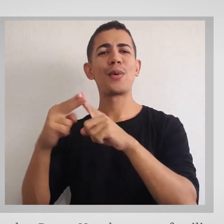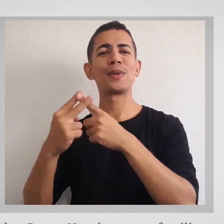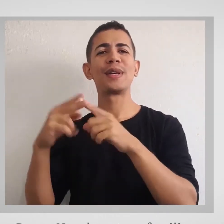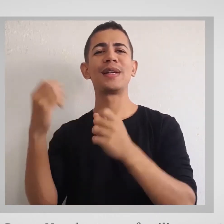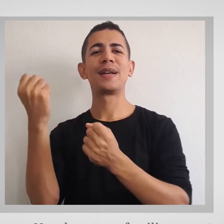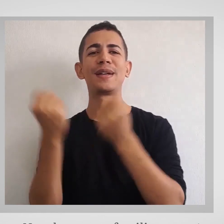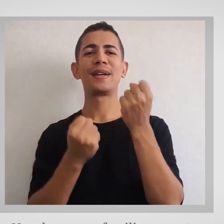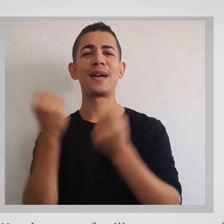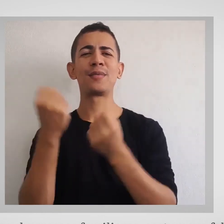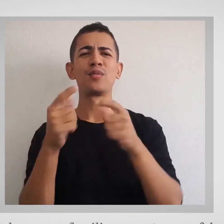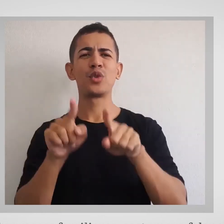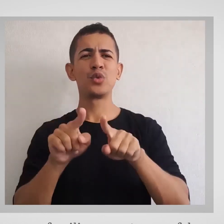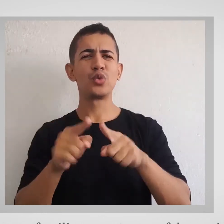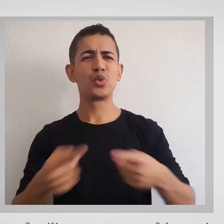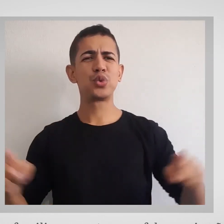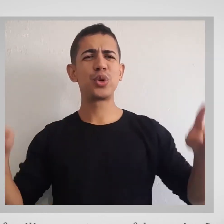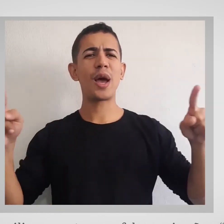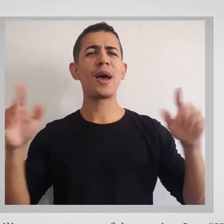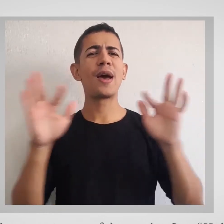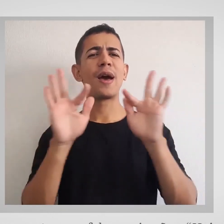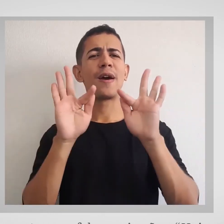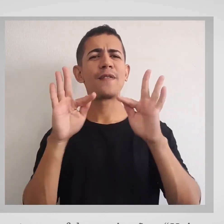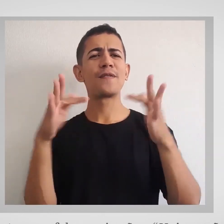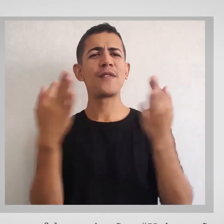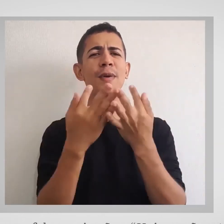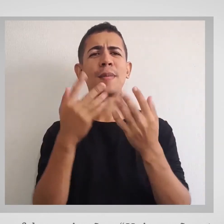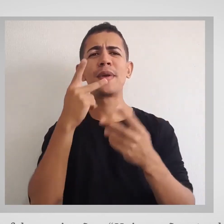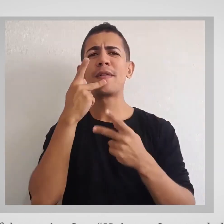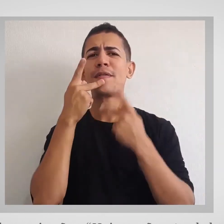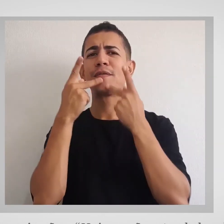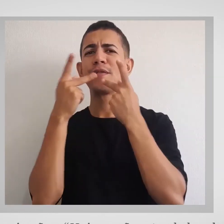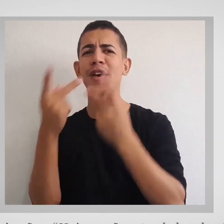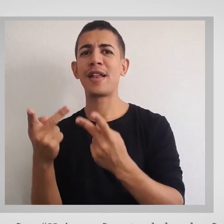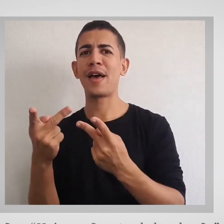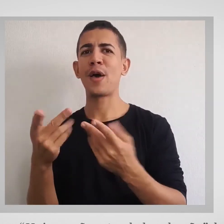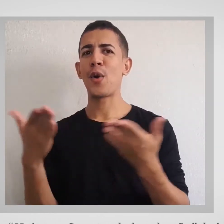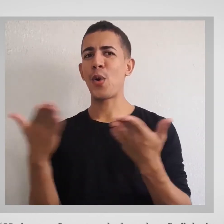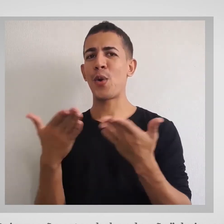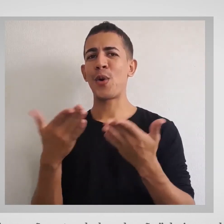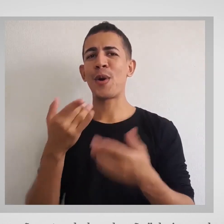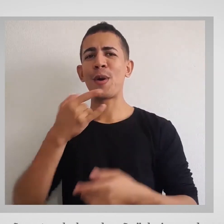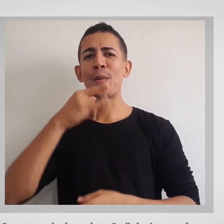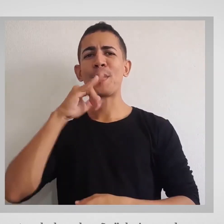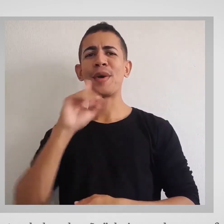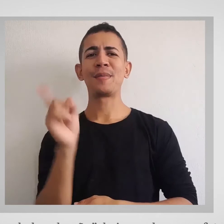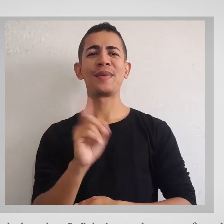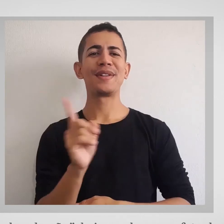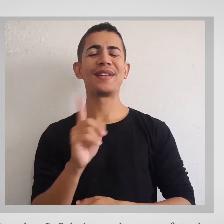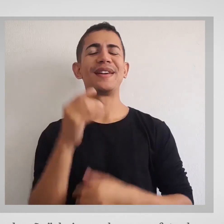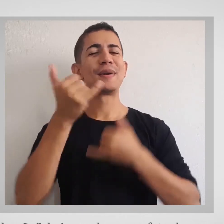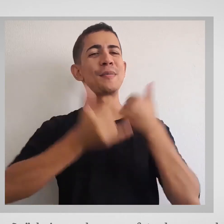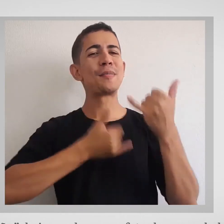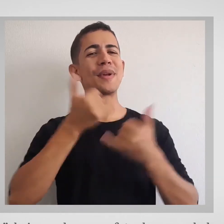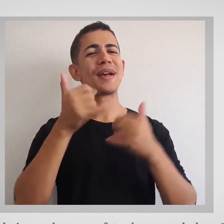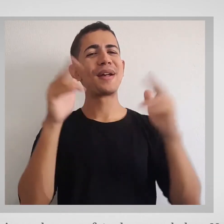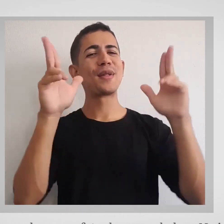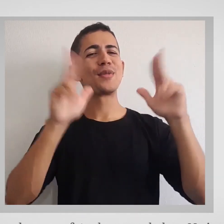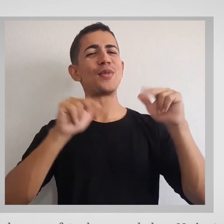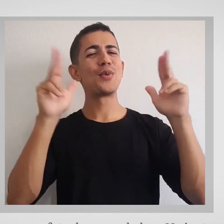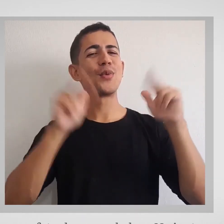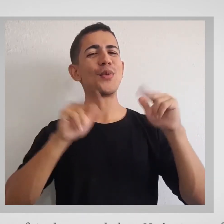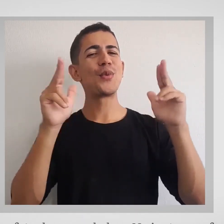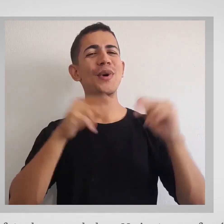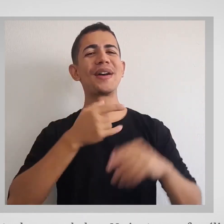familiares, costumava falar aos irmãos, Hoje eu não estou bebendo não, brincando com o fato de nunca beber. No jantar em